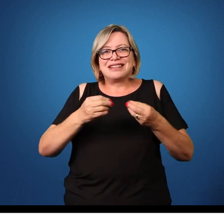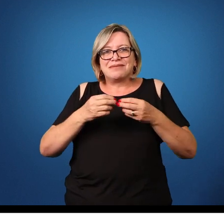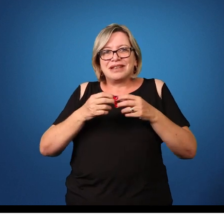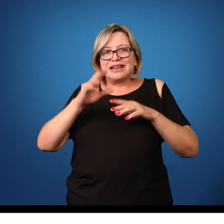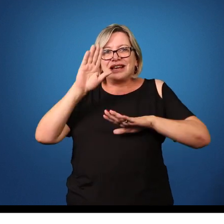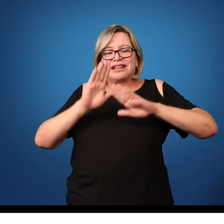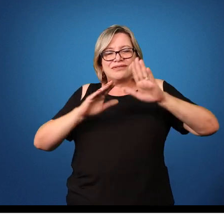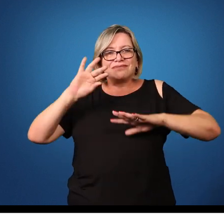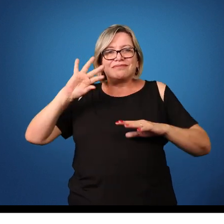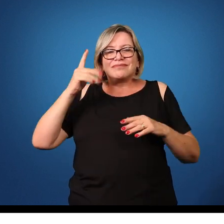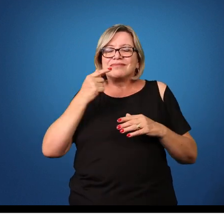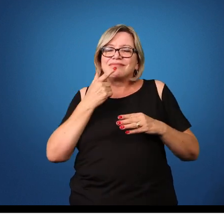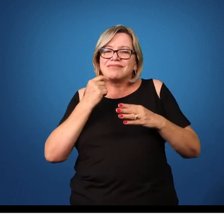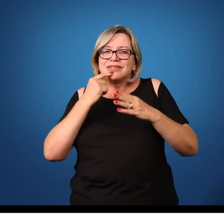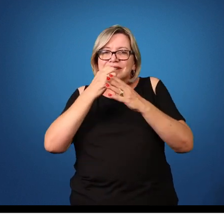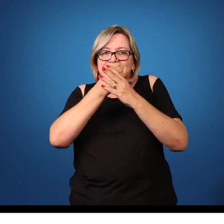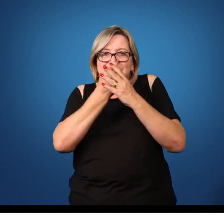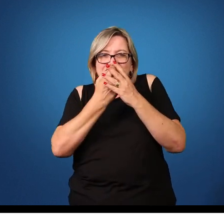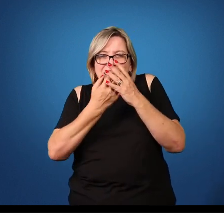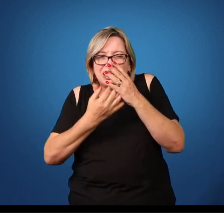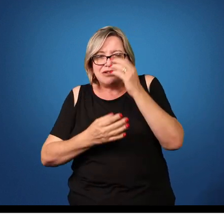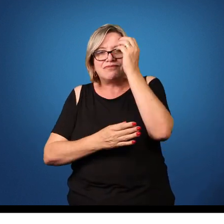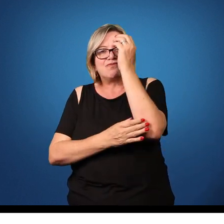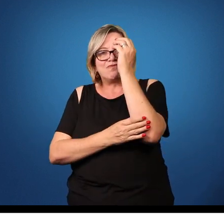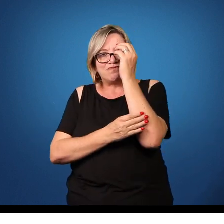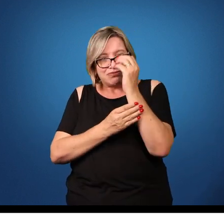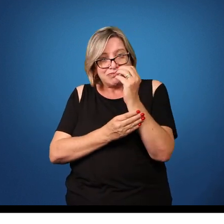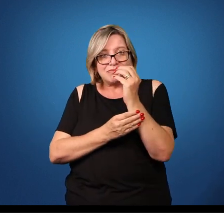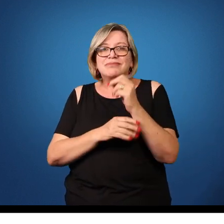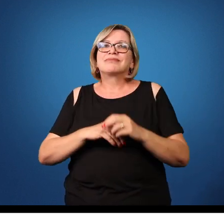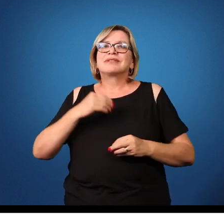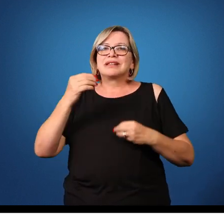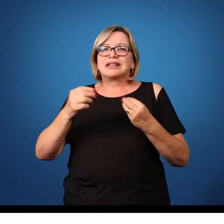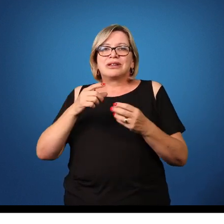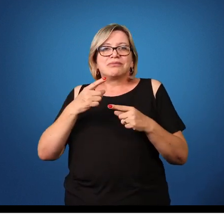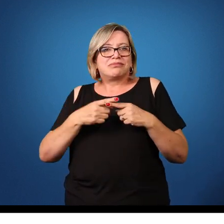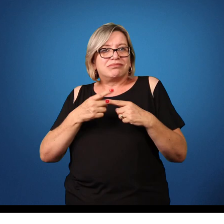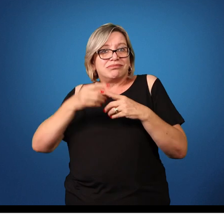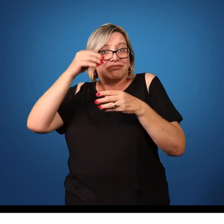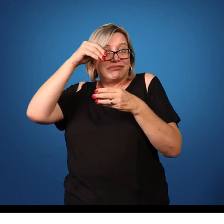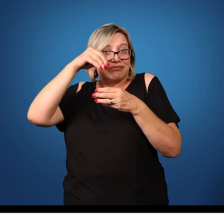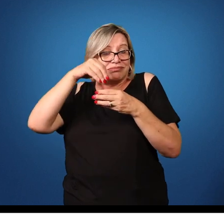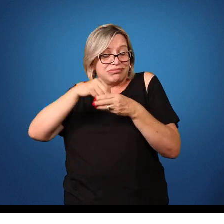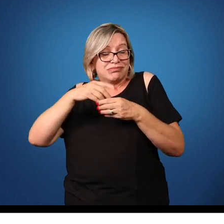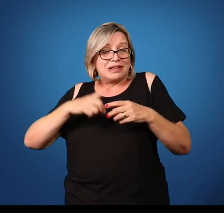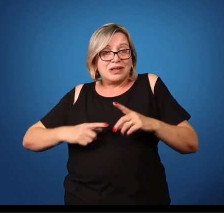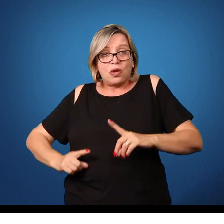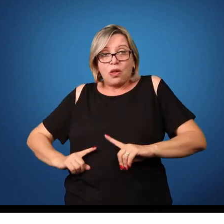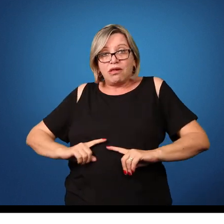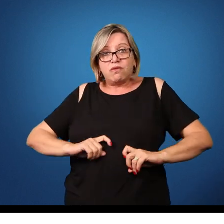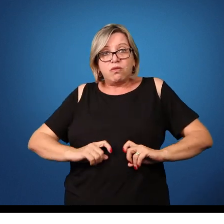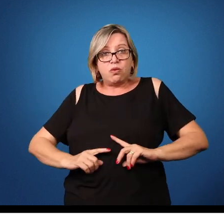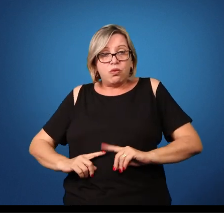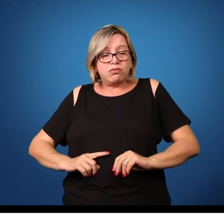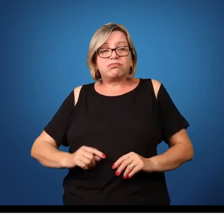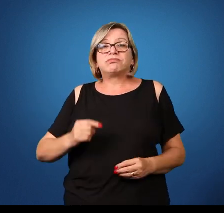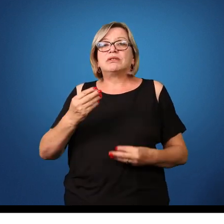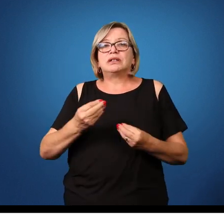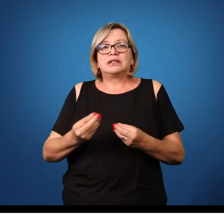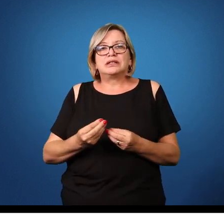Hemorragias, né? Fezes sanguinolentas por conta da presença e da ação desse parasita